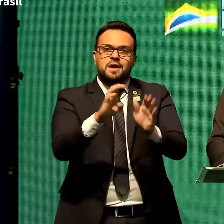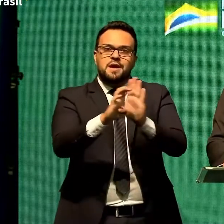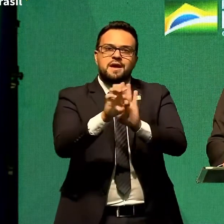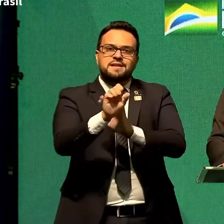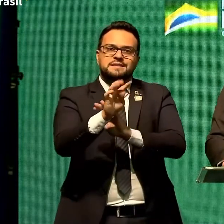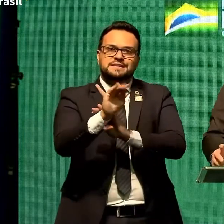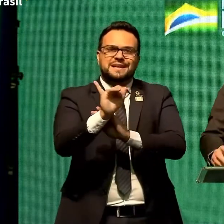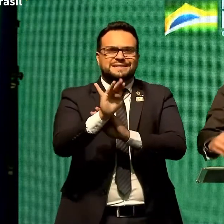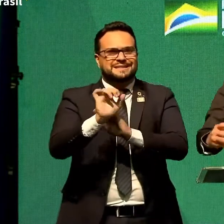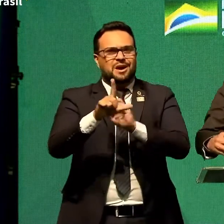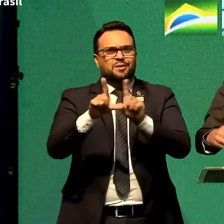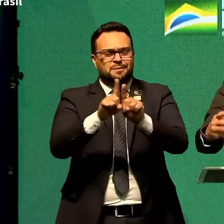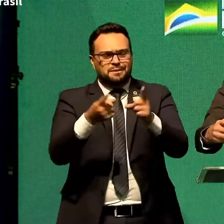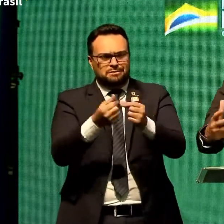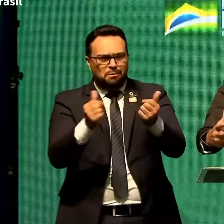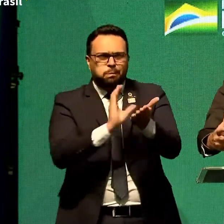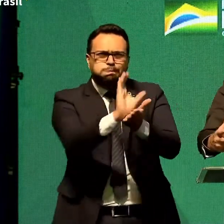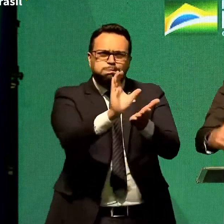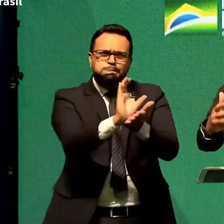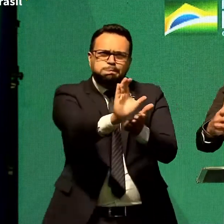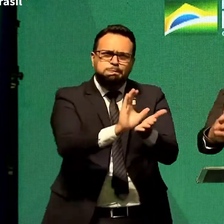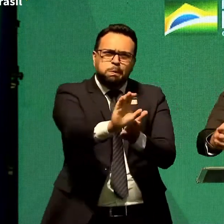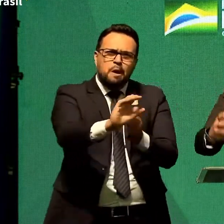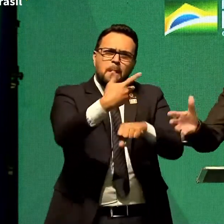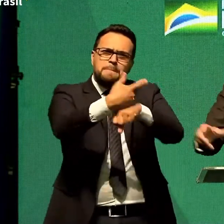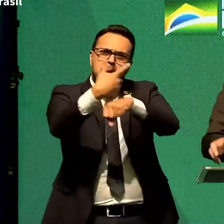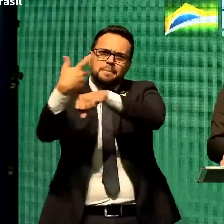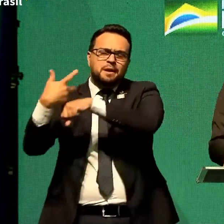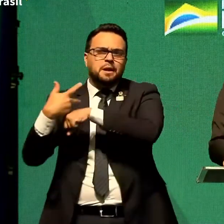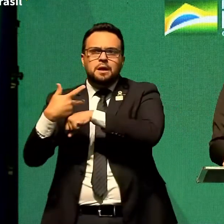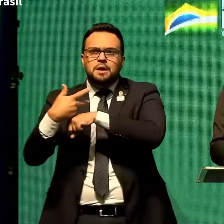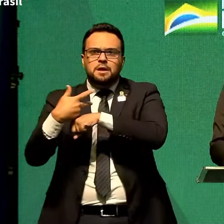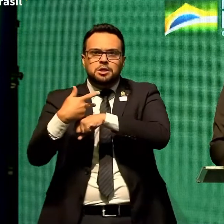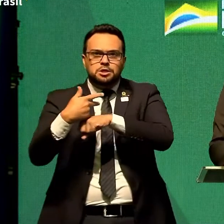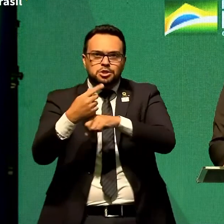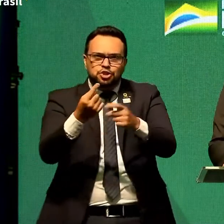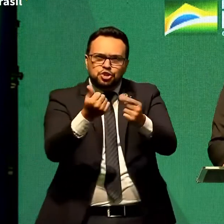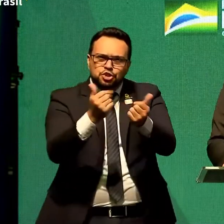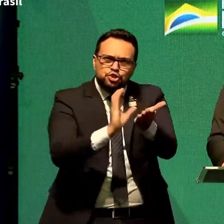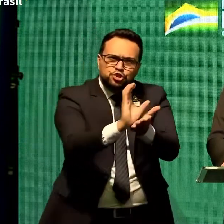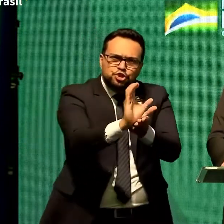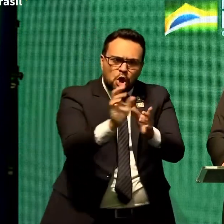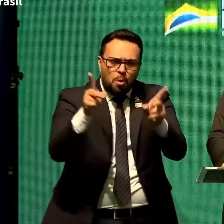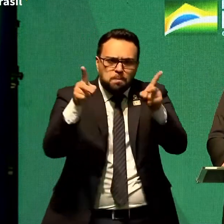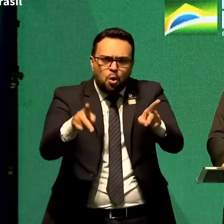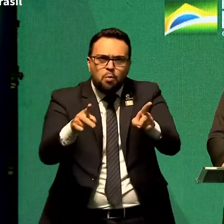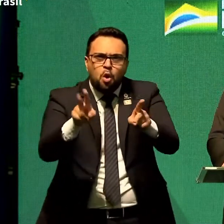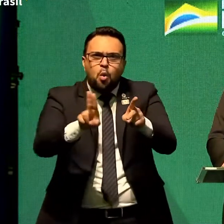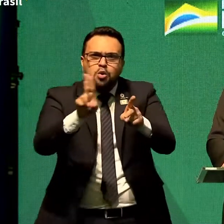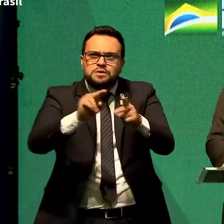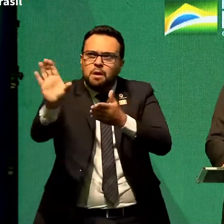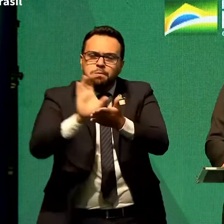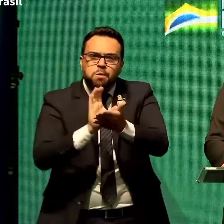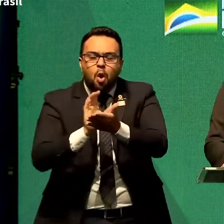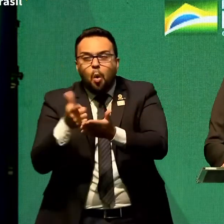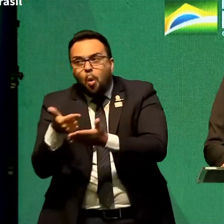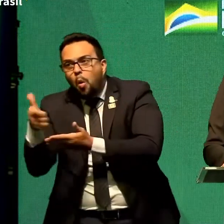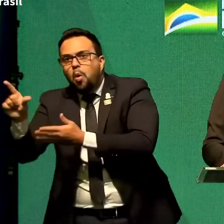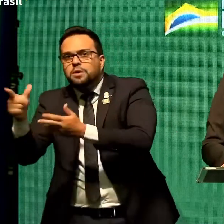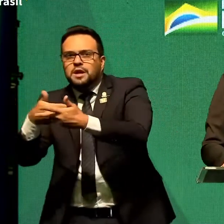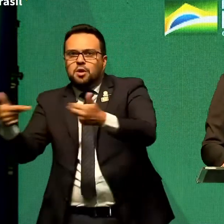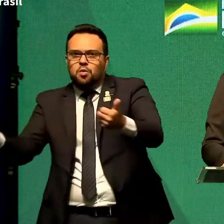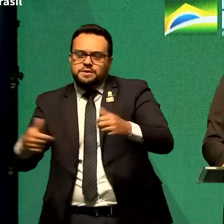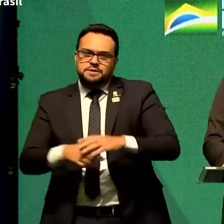nosso. E o dinheiro eu achava que tem que ser usado para outra coisa. Se as estatais davam prejuízo de